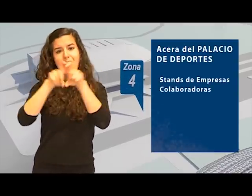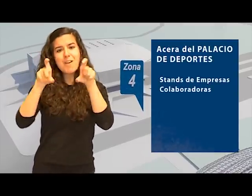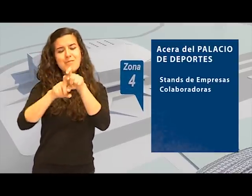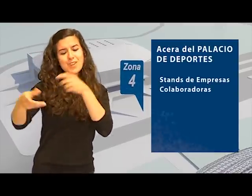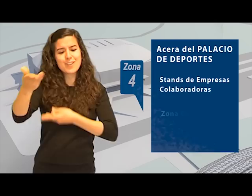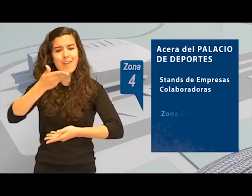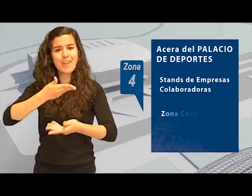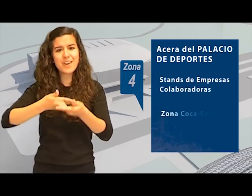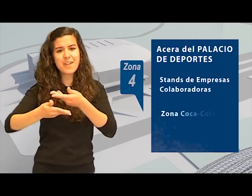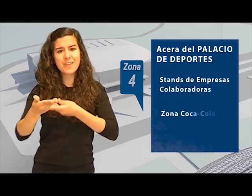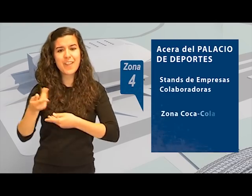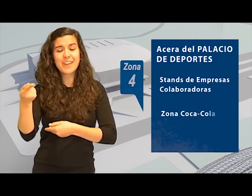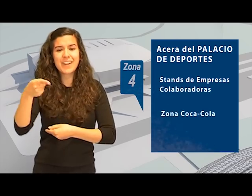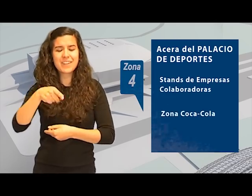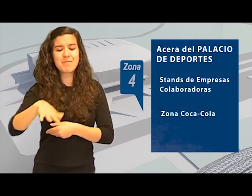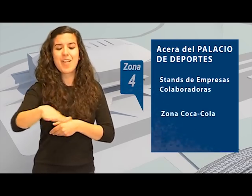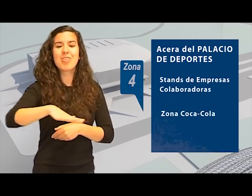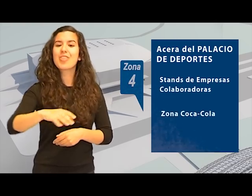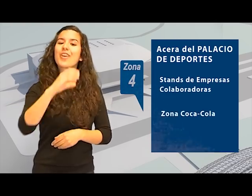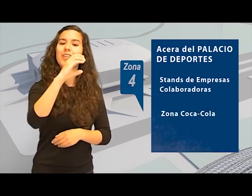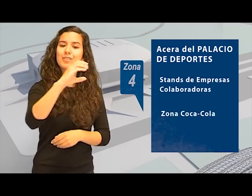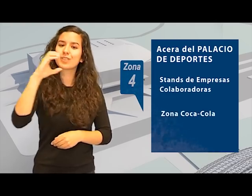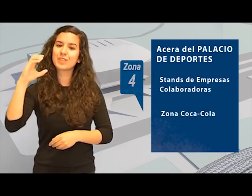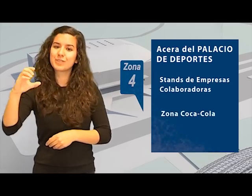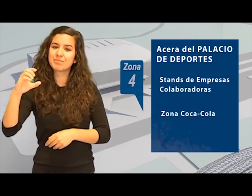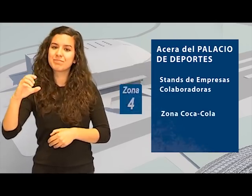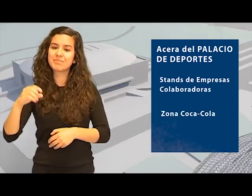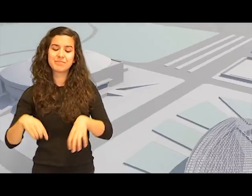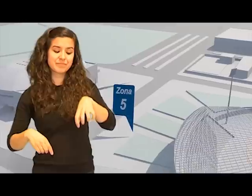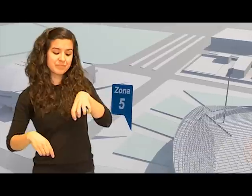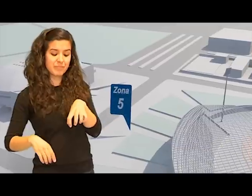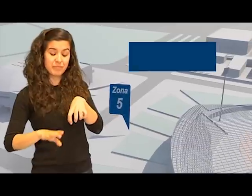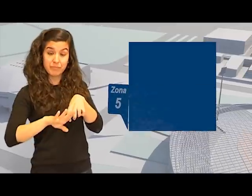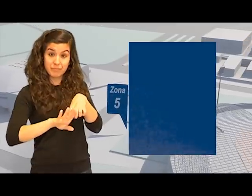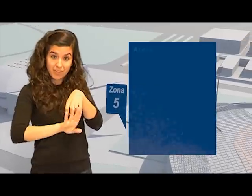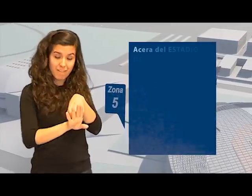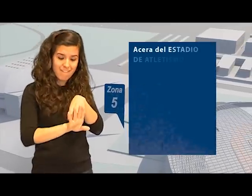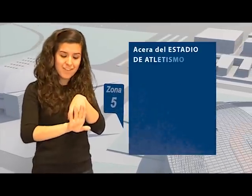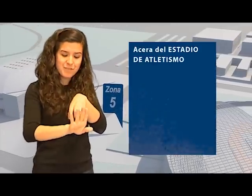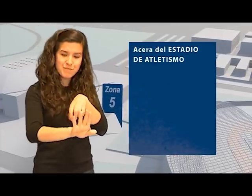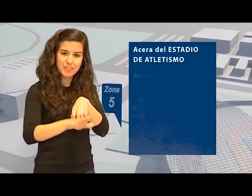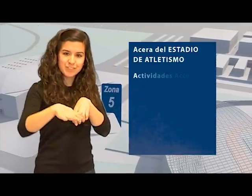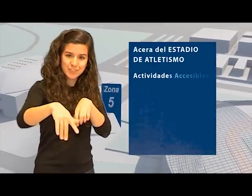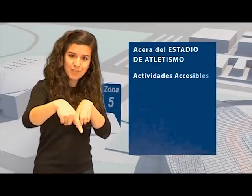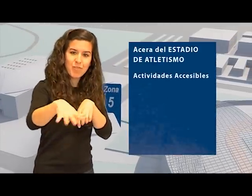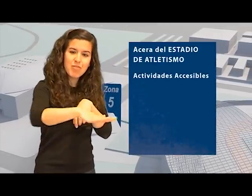stands de las empresas colaboradoras y también la zona Coca-Cola. Enfrente de esta, en la zona 5,